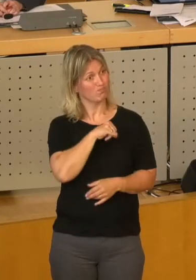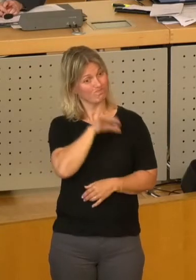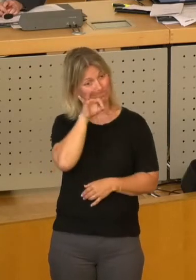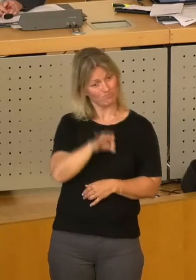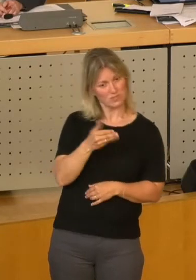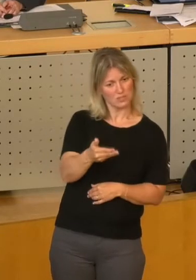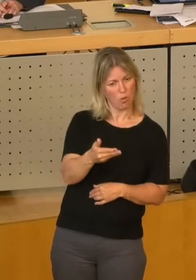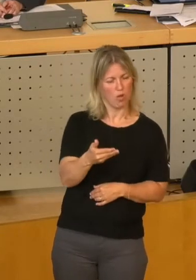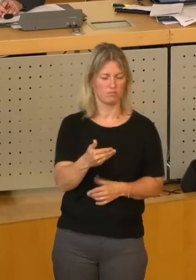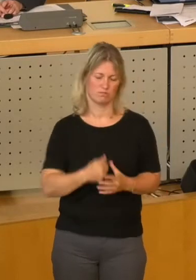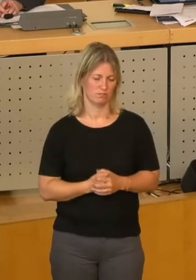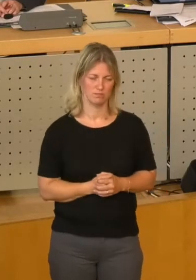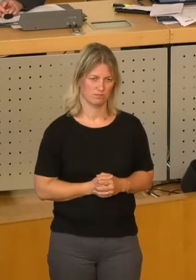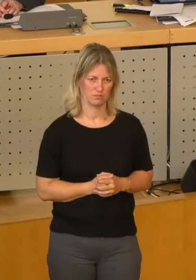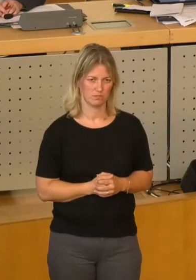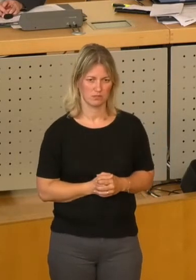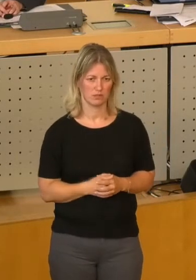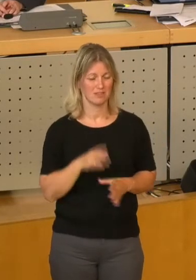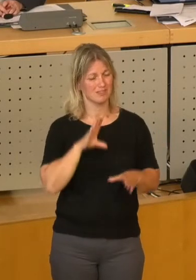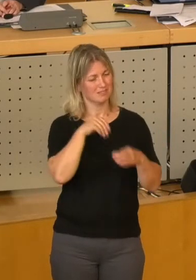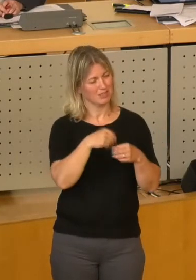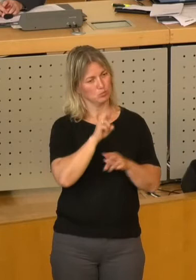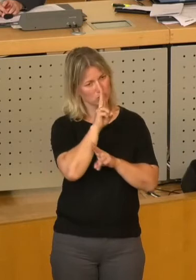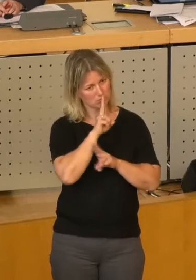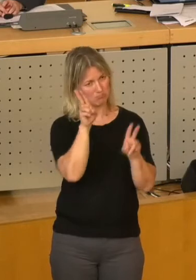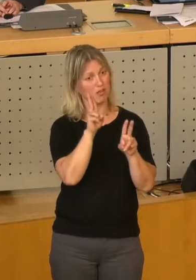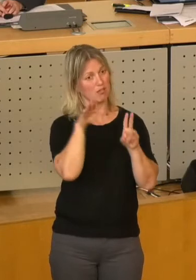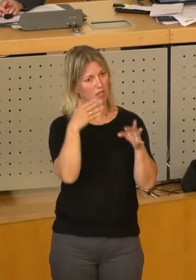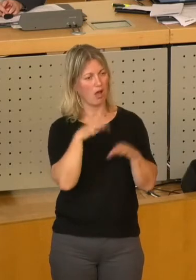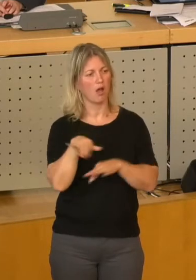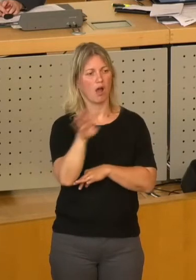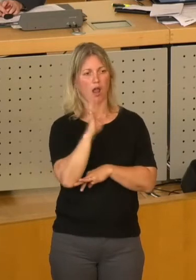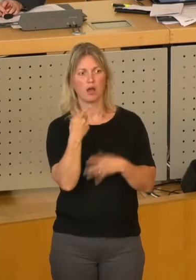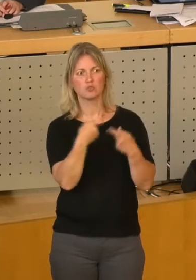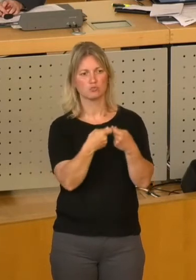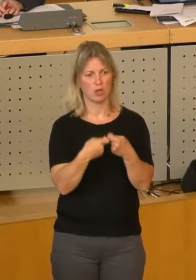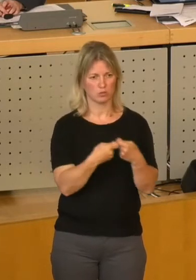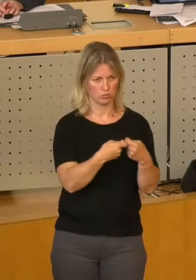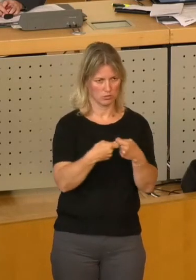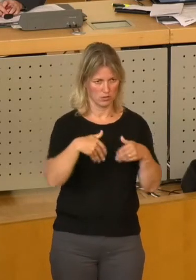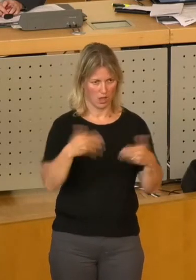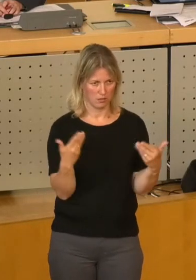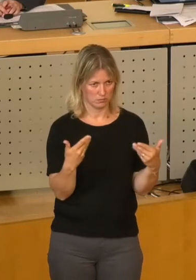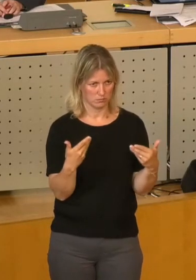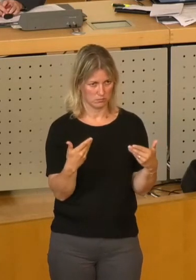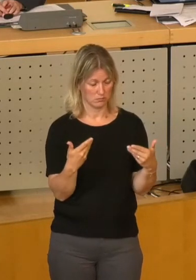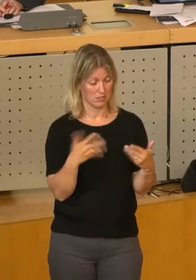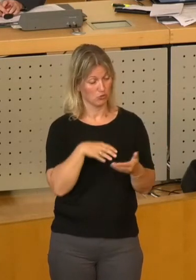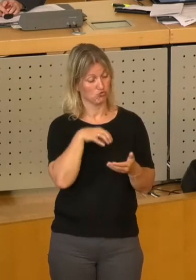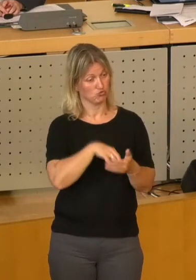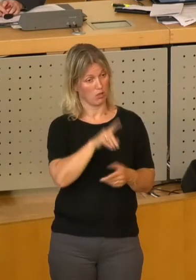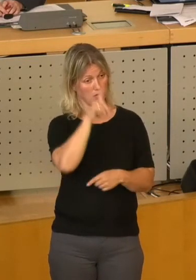Und wir müssen eben berücksichtigen, dass es hier genau dieses Spannungsfeld gibt. Wenn der Stadtrat über die Einstellung von